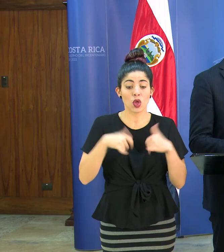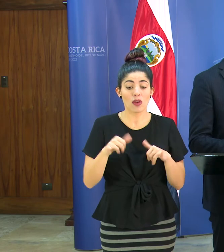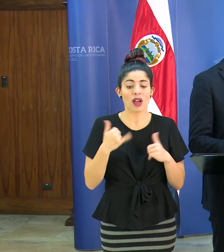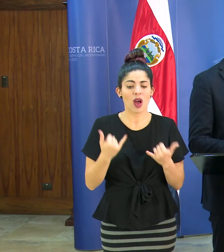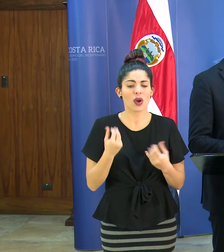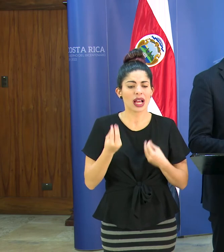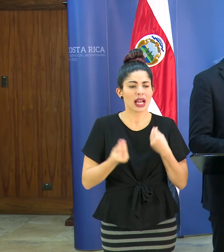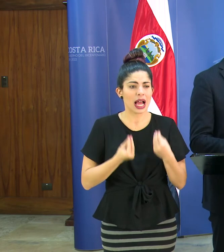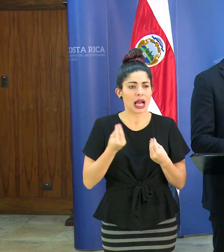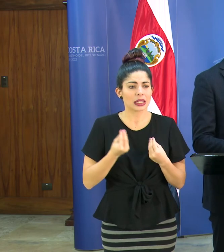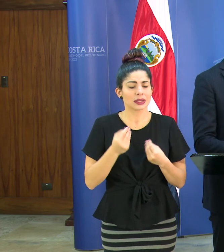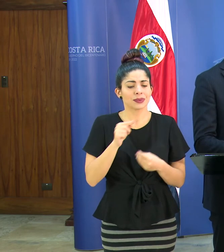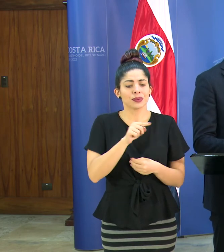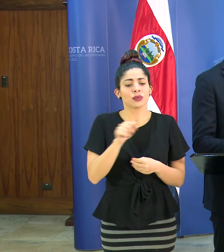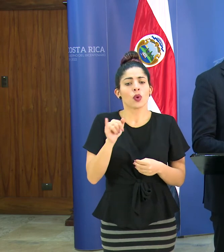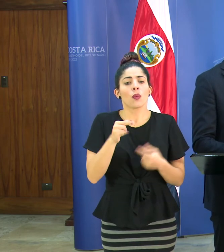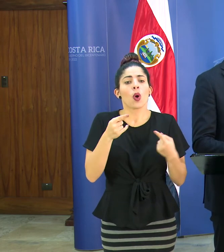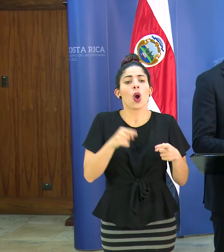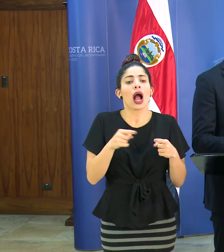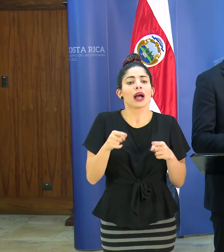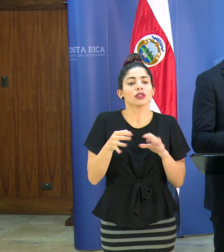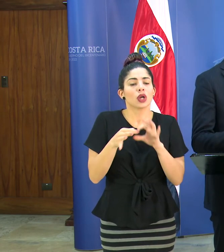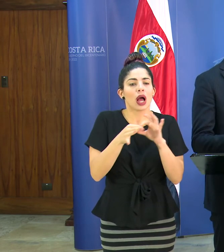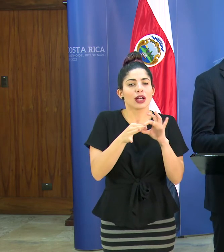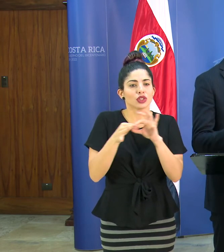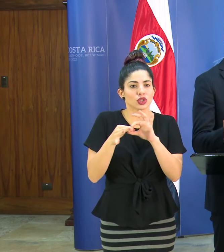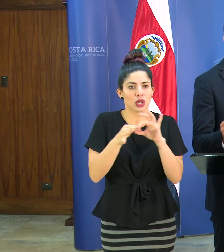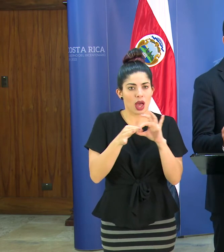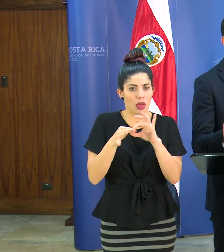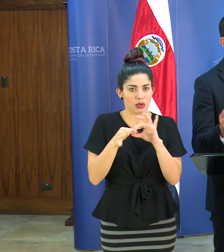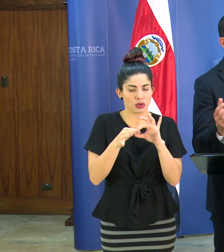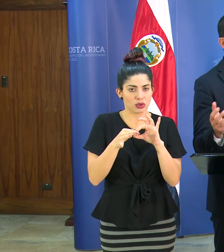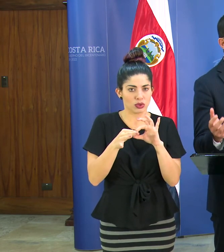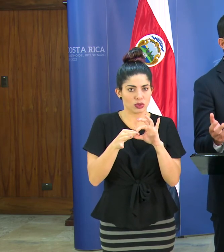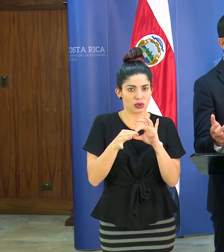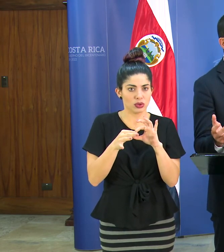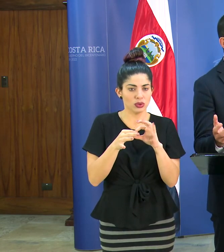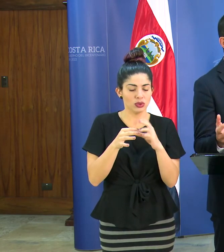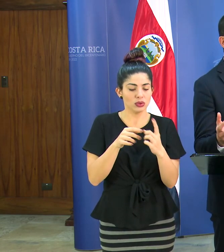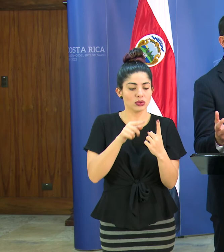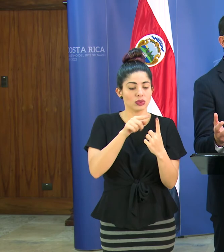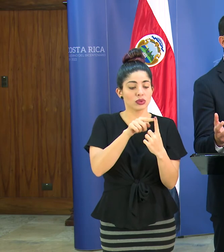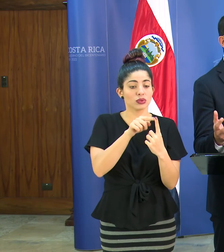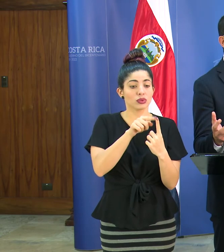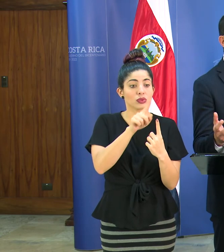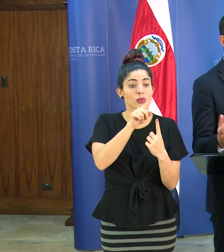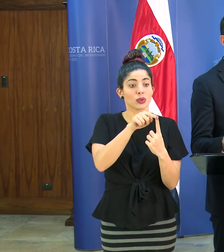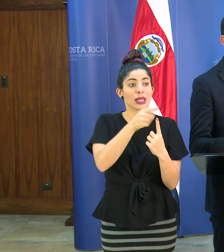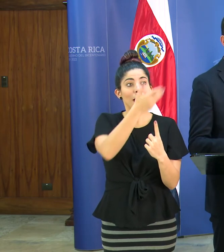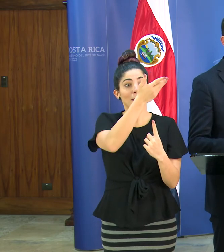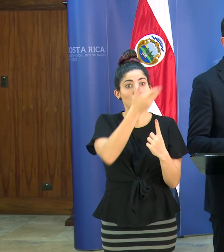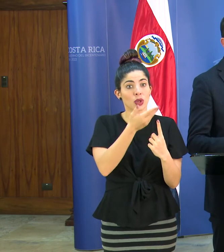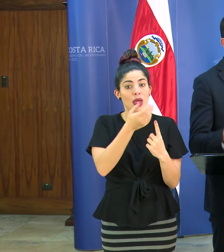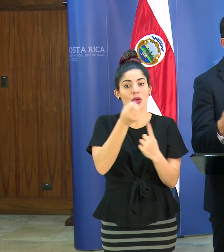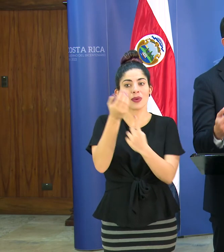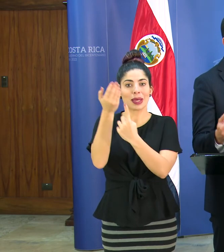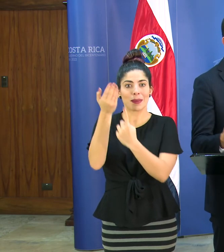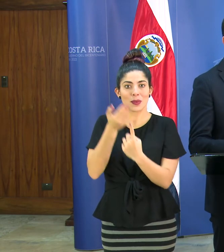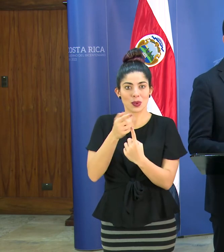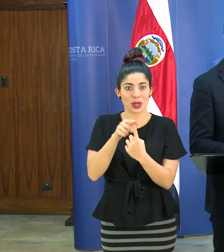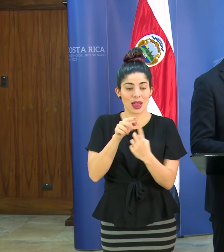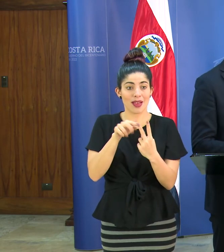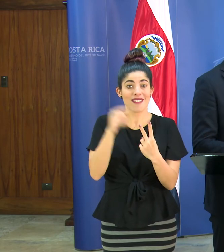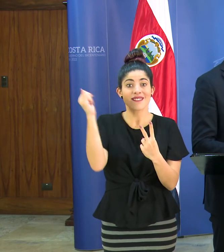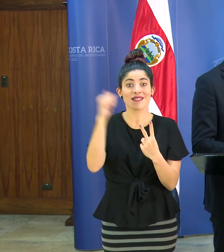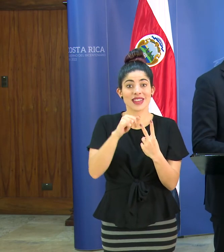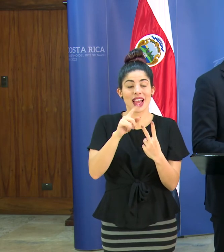haciendo es manejarlo como casos asociados a un preliminarmente importado porque como hay antecedente de